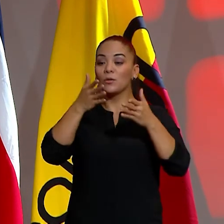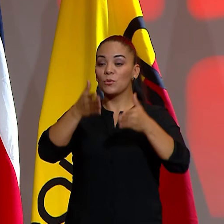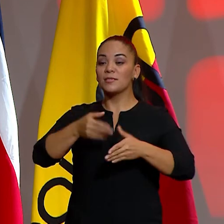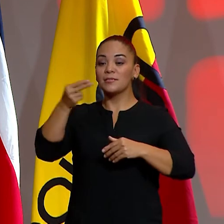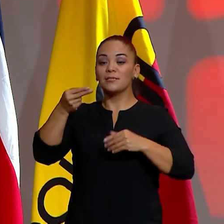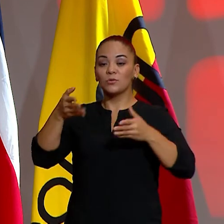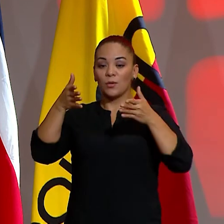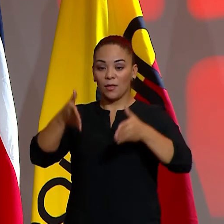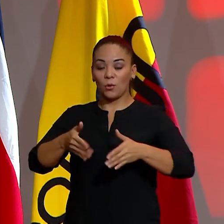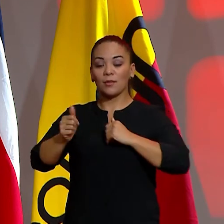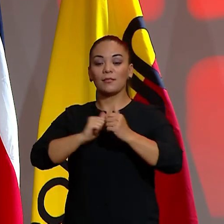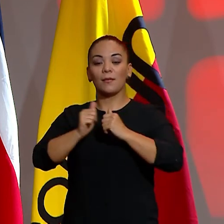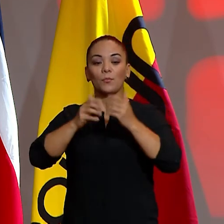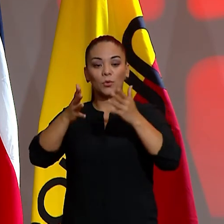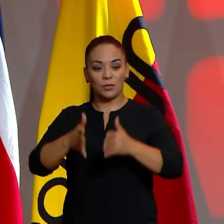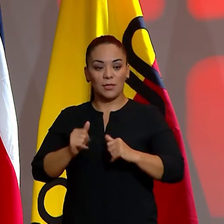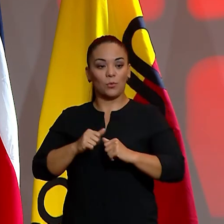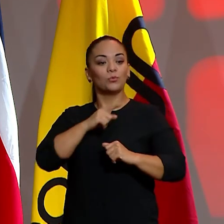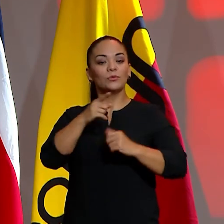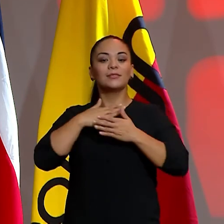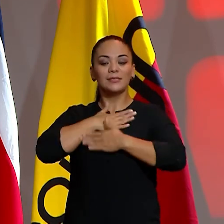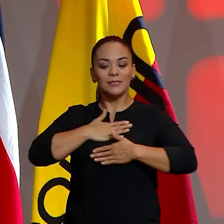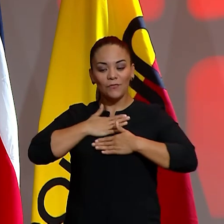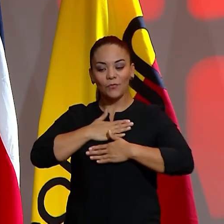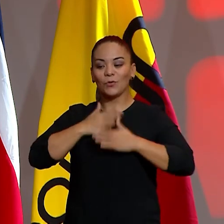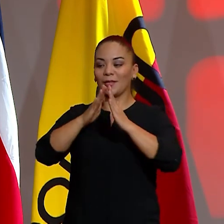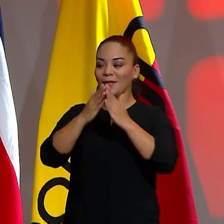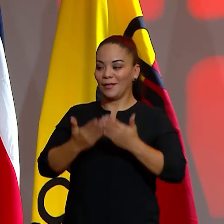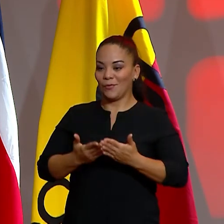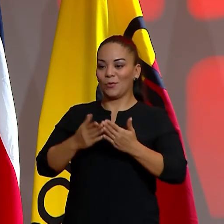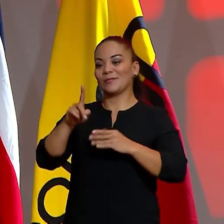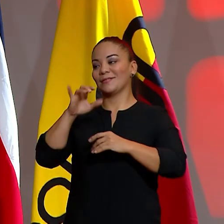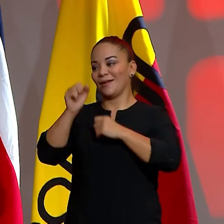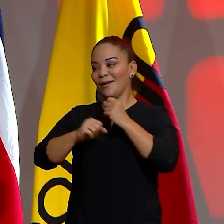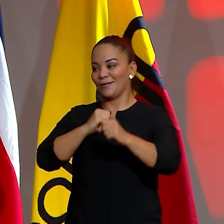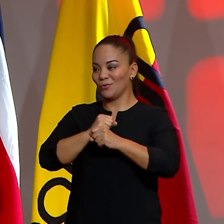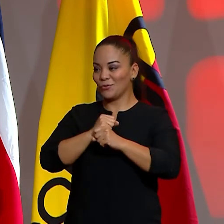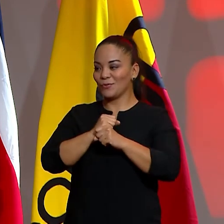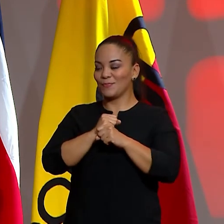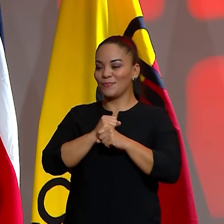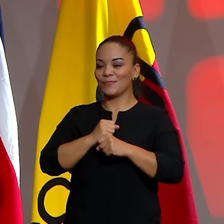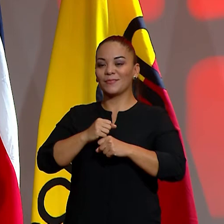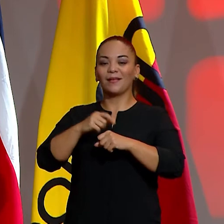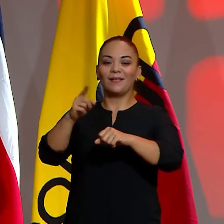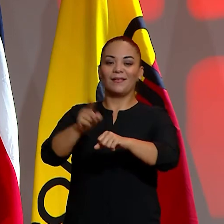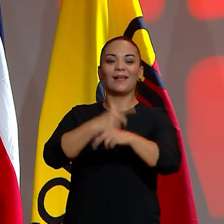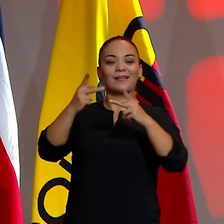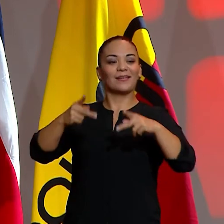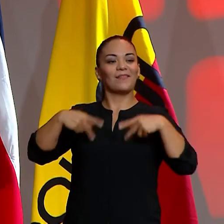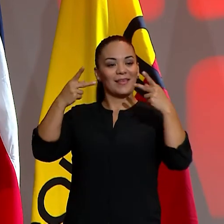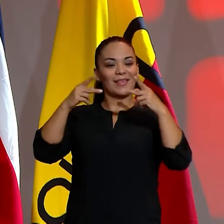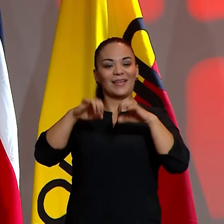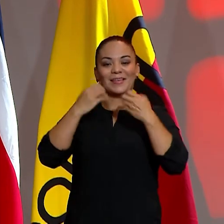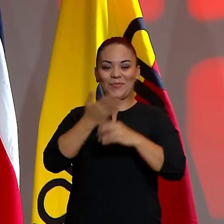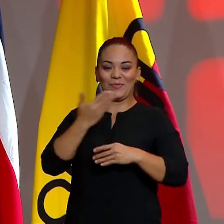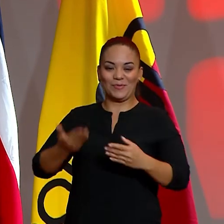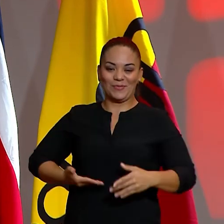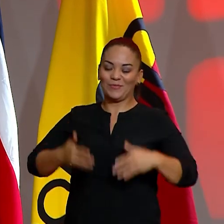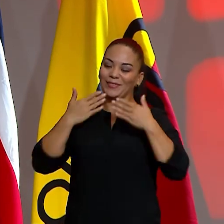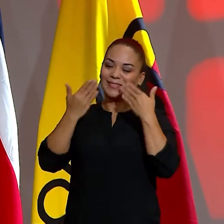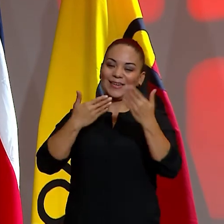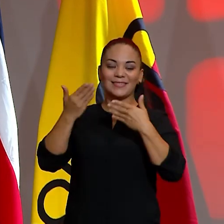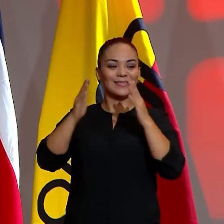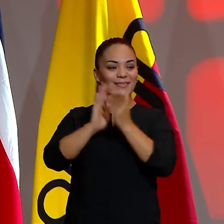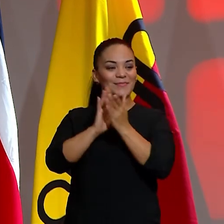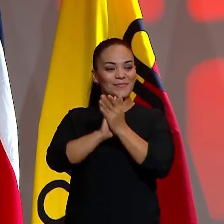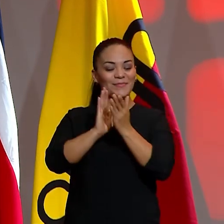historiador deportivo. Disfruten el libro del centenario. Larga vida al Team Florense. Muchas gracias a todos.